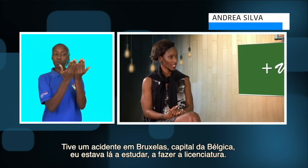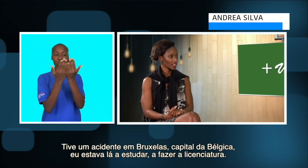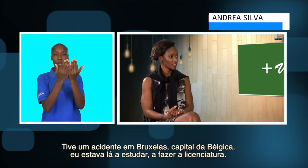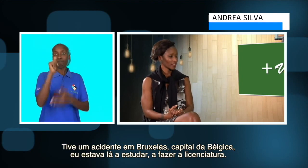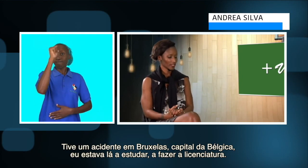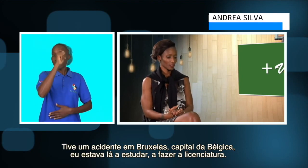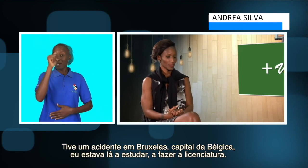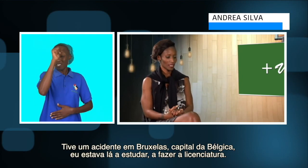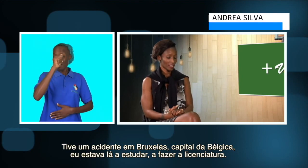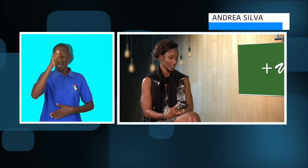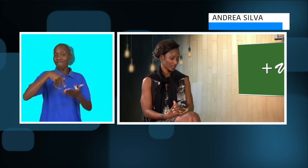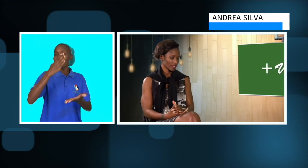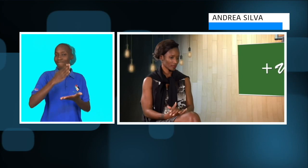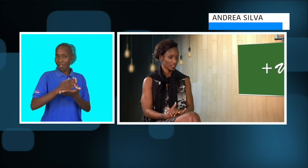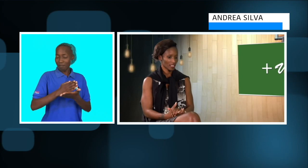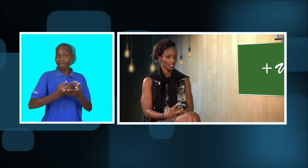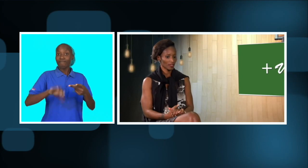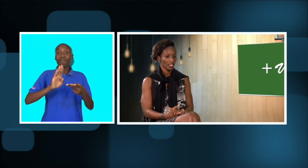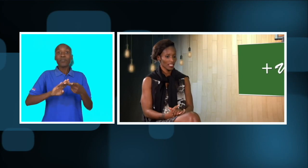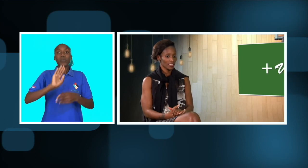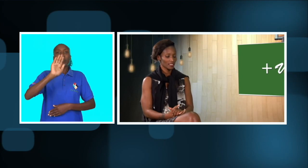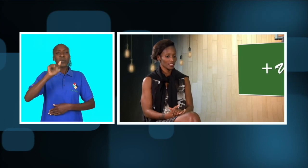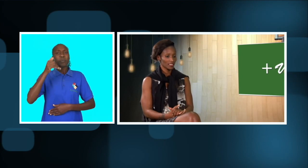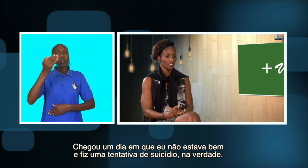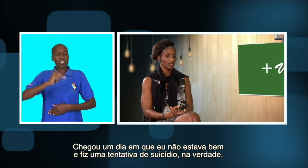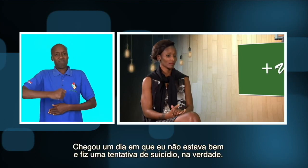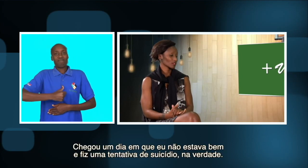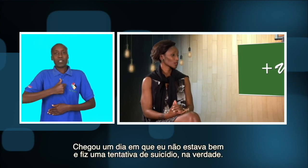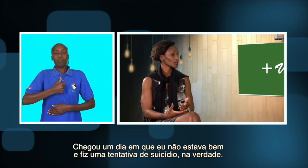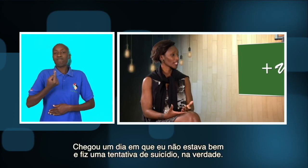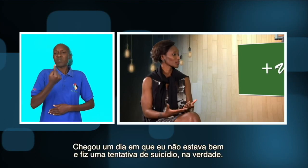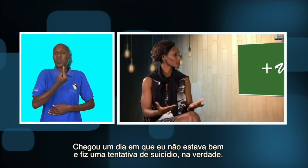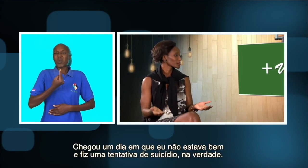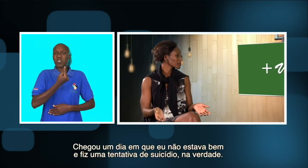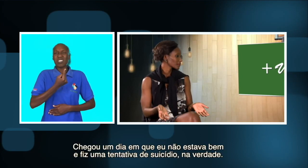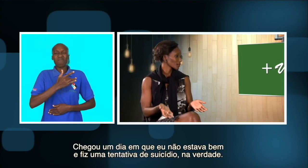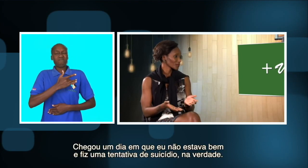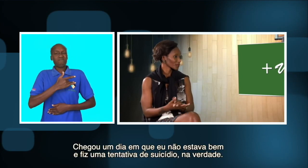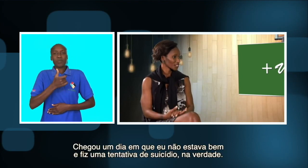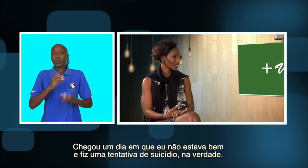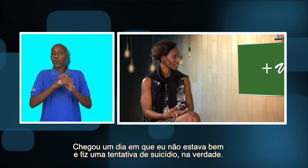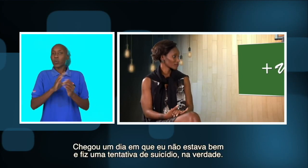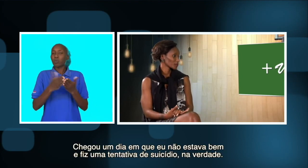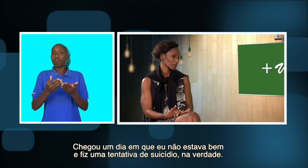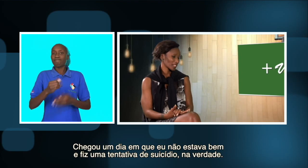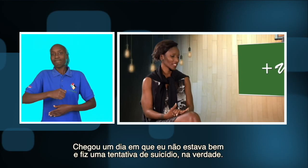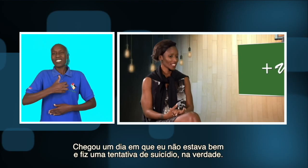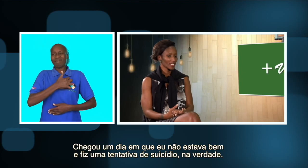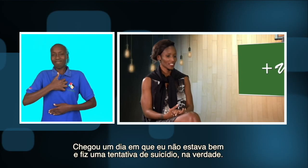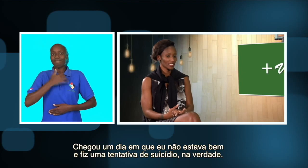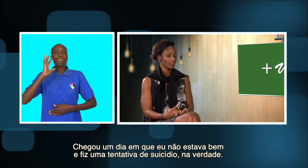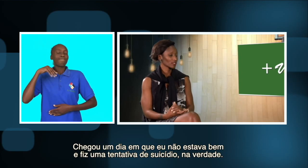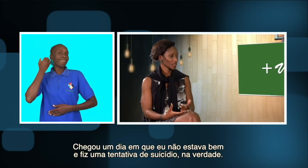estudar, a fazer a minha licenciatura, claro. E chegou um dia que eu, pronto, não estava muito bem.